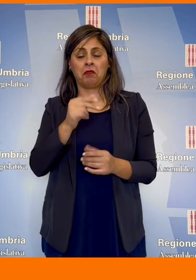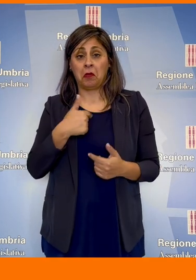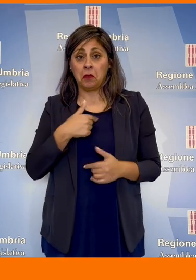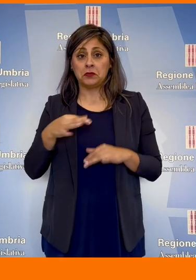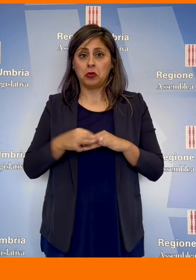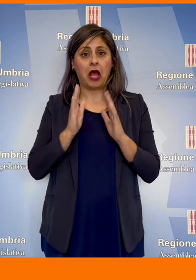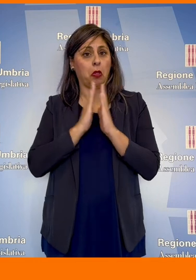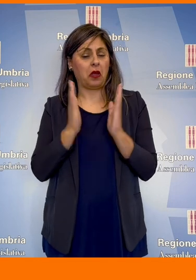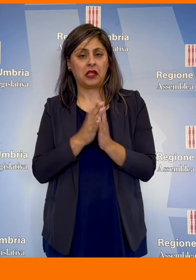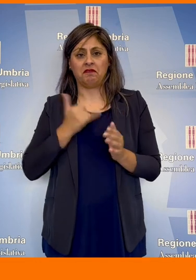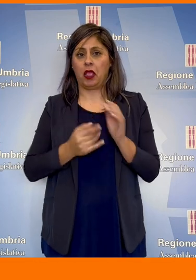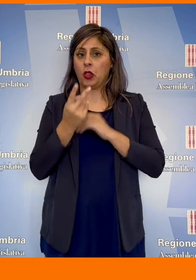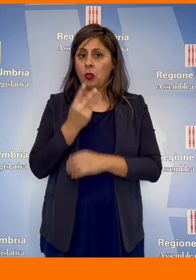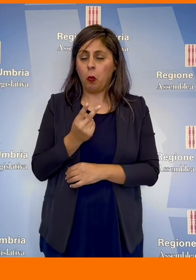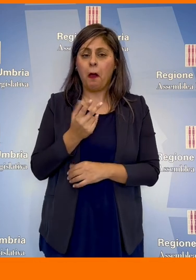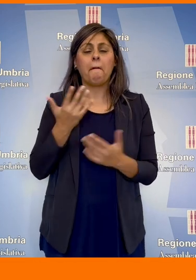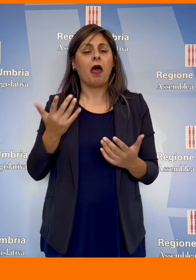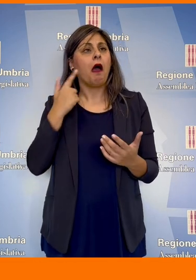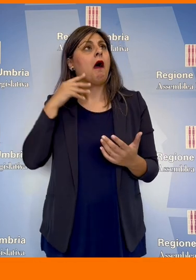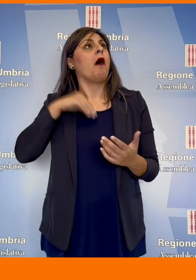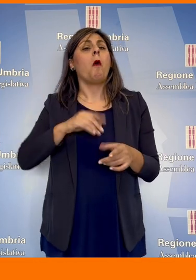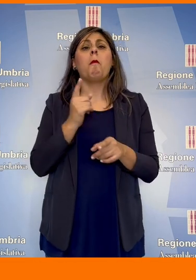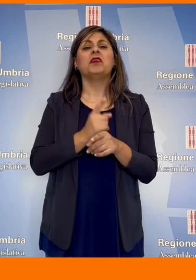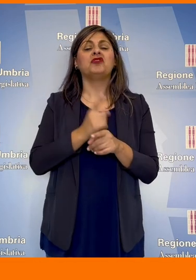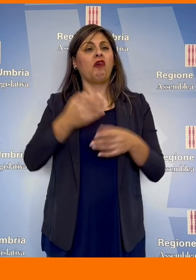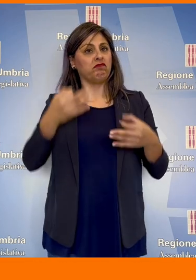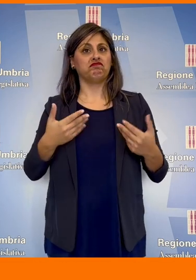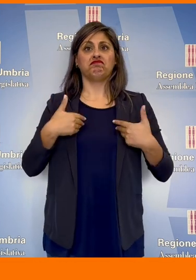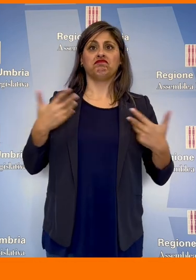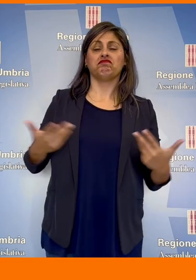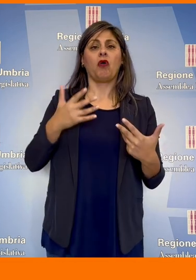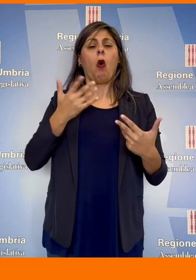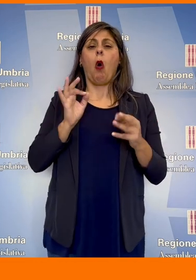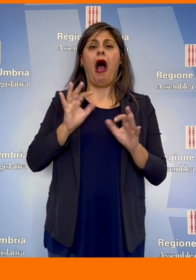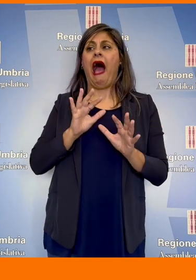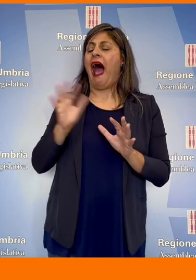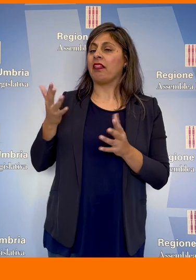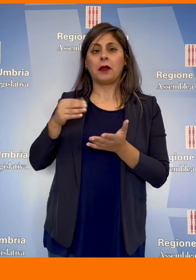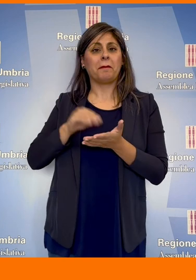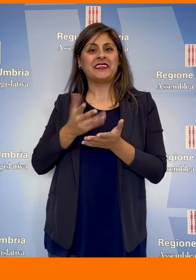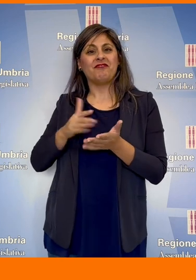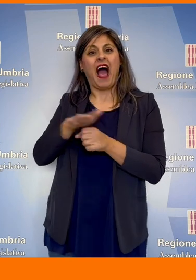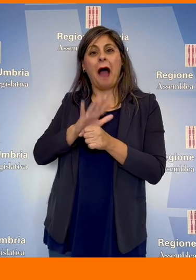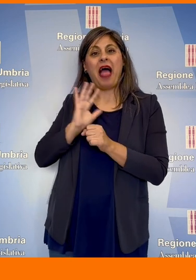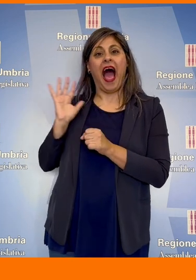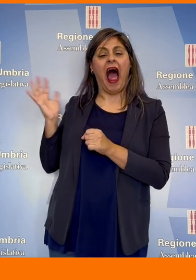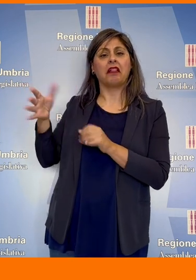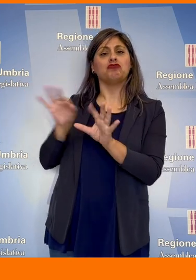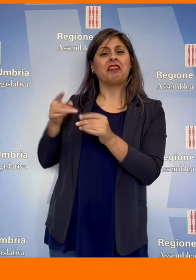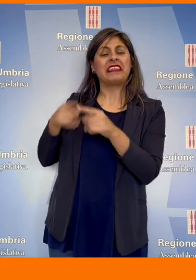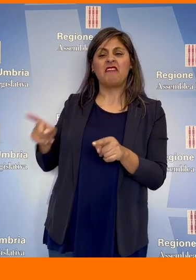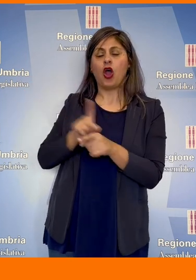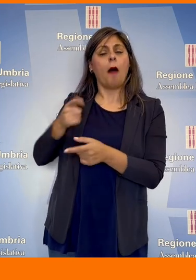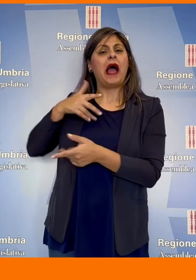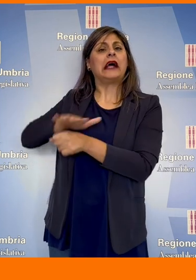sposato in chiesa, ho due figli, ha detto, ma non sento anche il bisogno di affermare, togliere o svinuire la presenza di altre persone che fanno